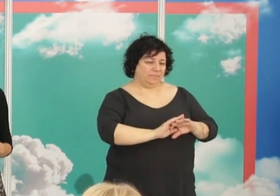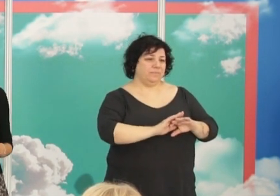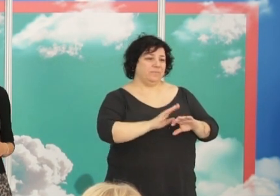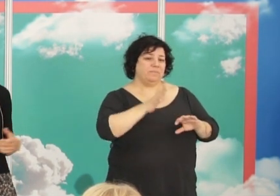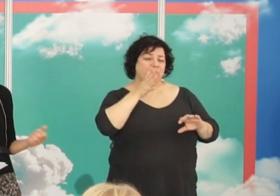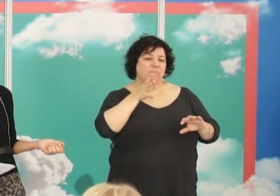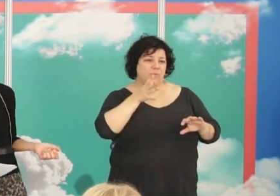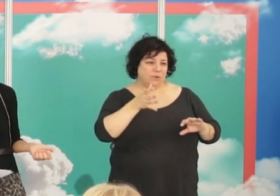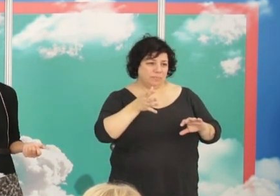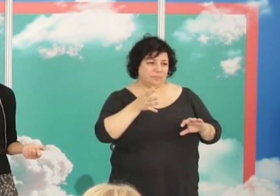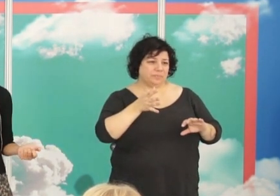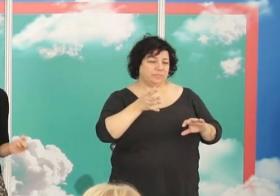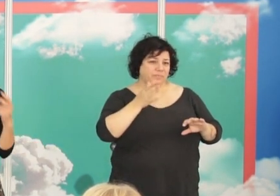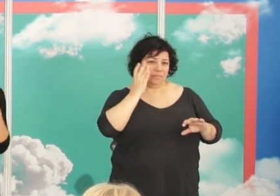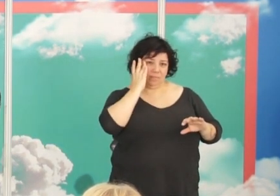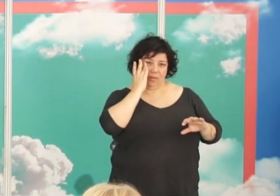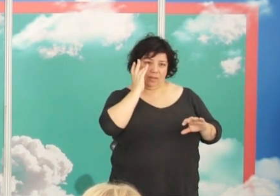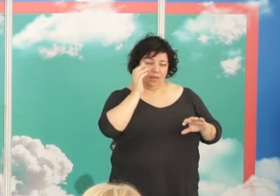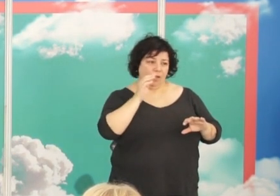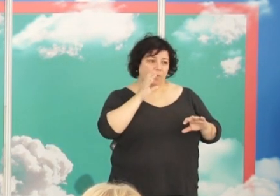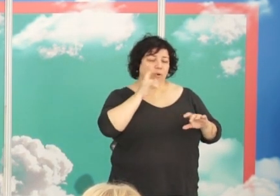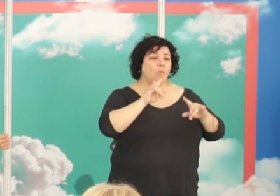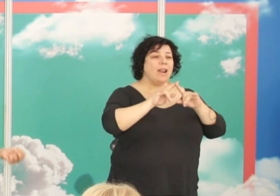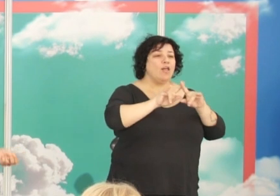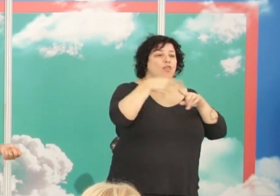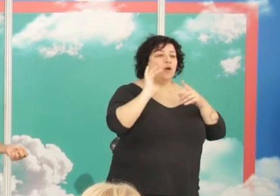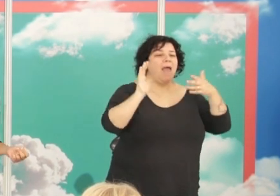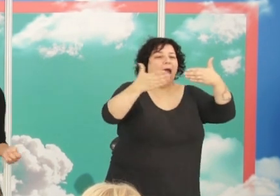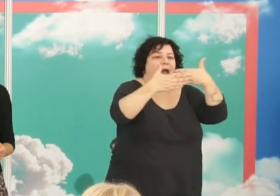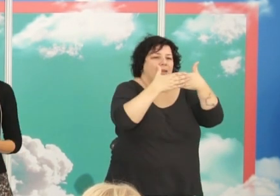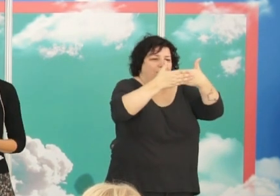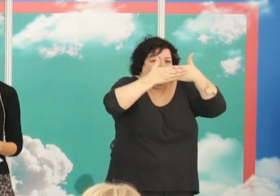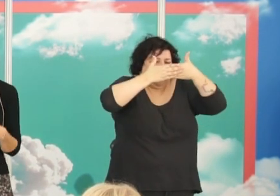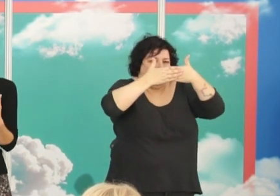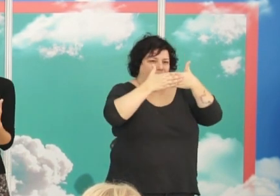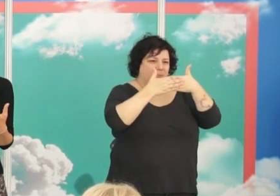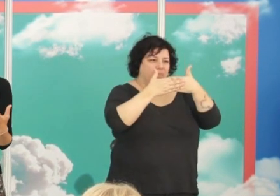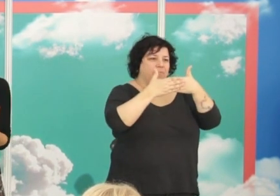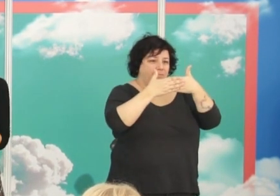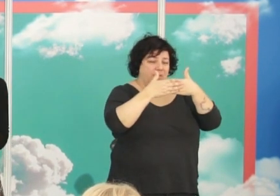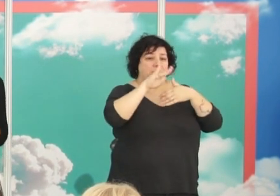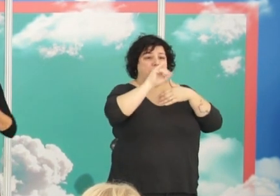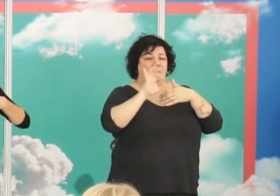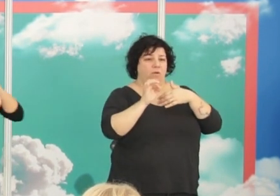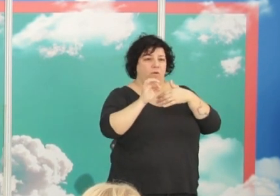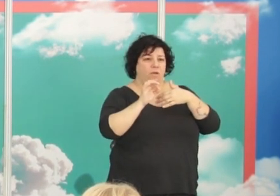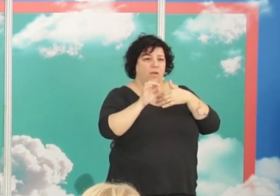escribía Tony Calvo en el Vende decía el doble armario de Pío del Río Ortega a Pío del Río Ortega